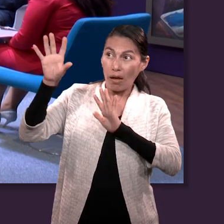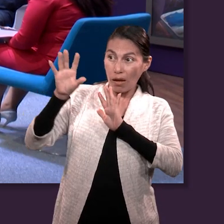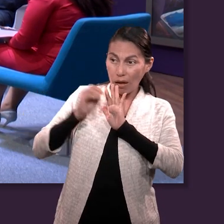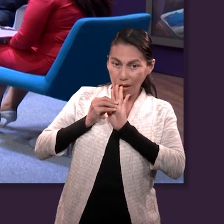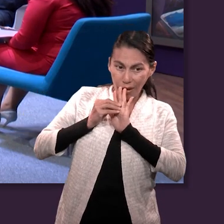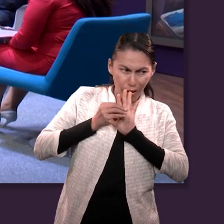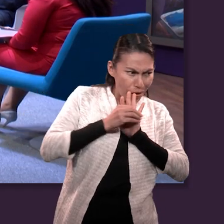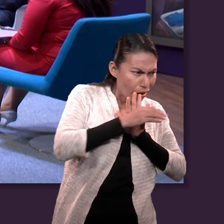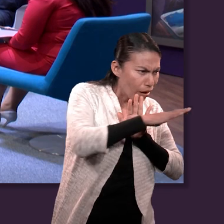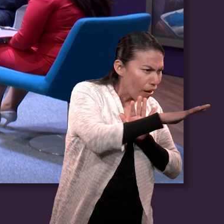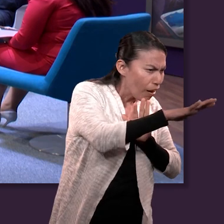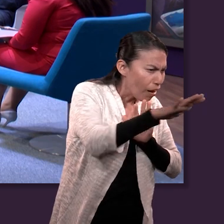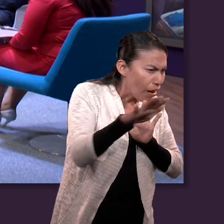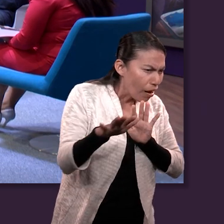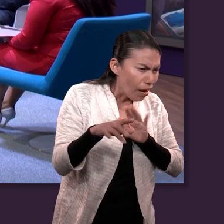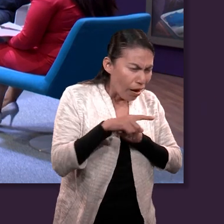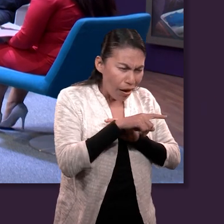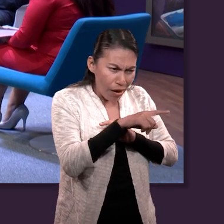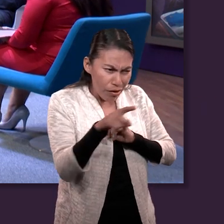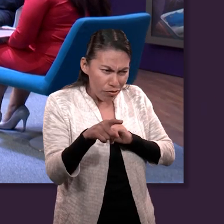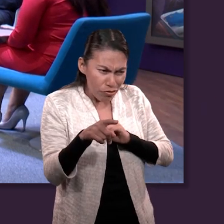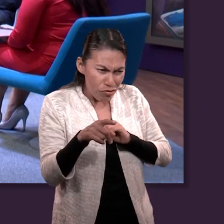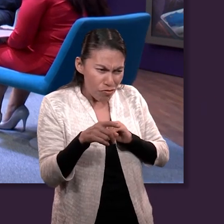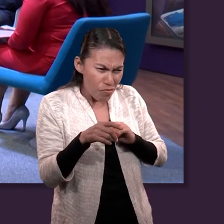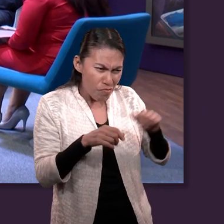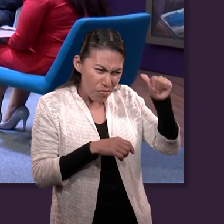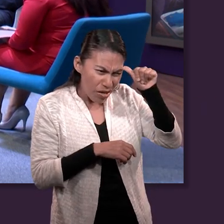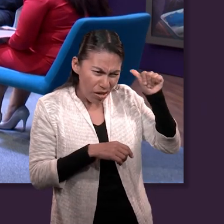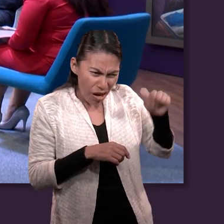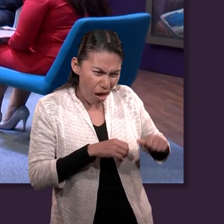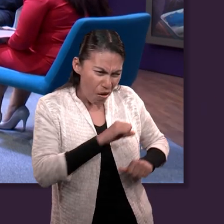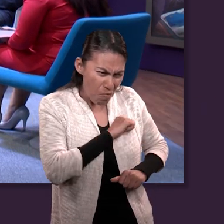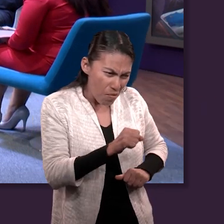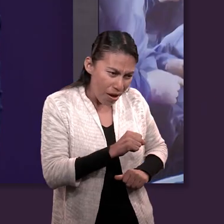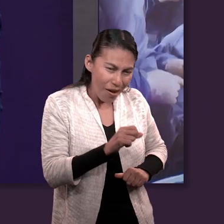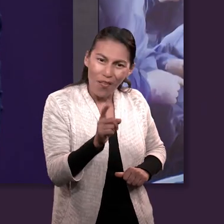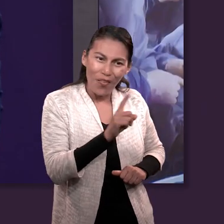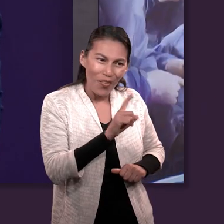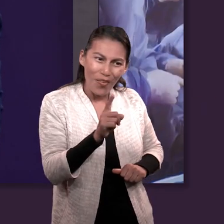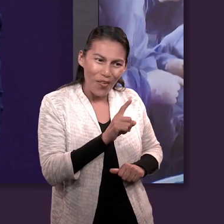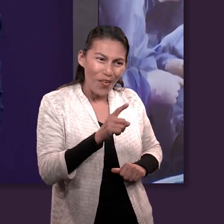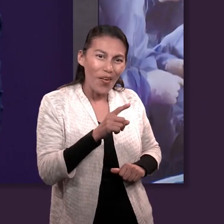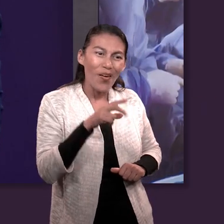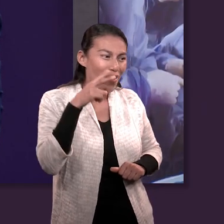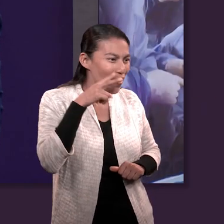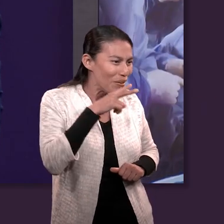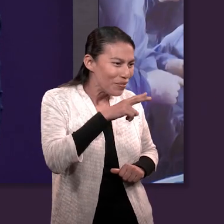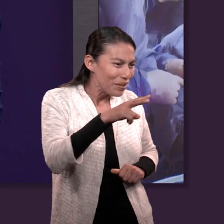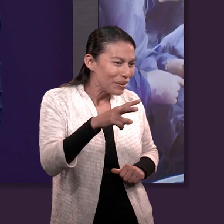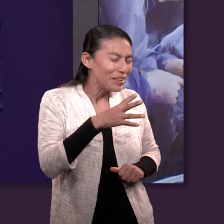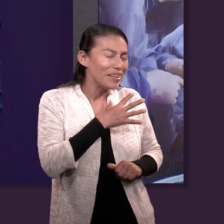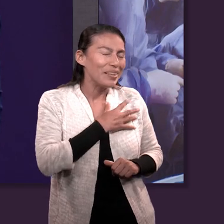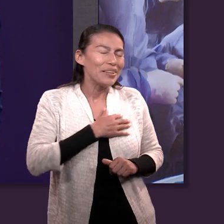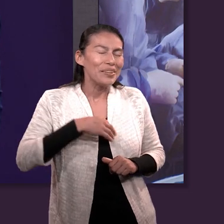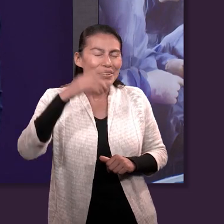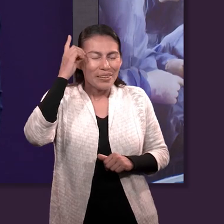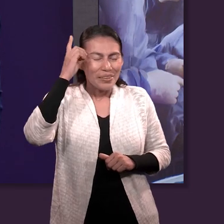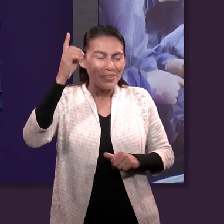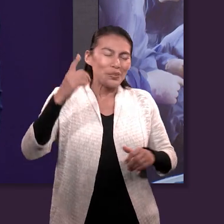Y ver entonces a no ver el polvo sino la perla. Porque por ejemplo a mí en mi profesión me pasa cuando estudio los derechos